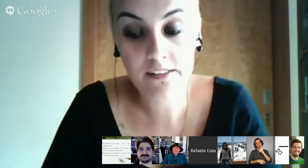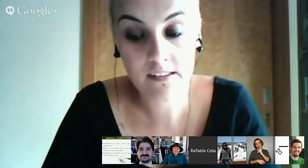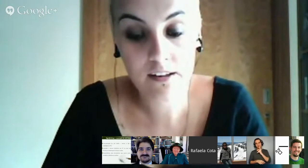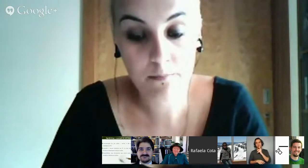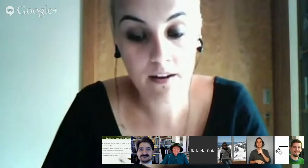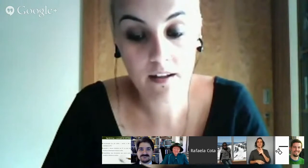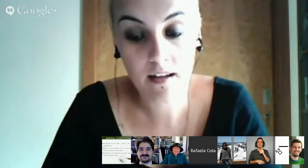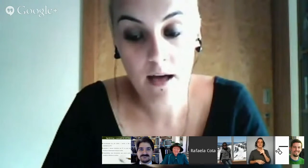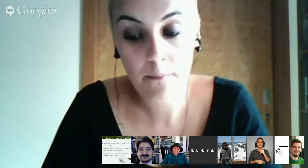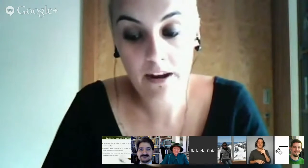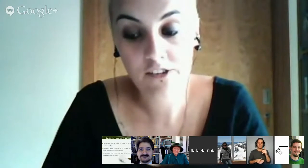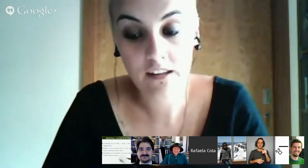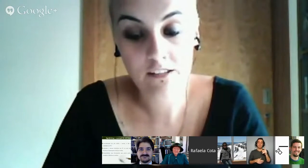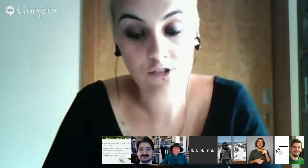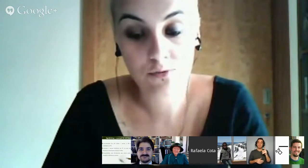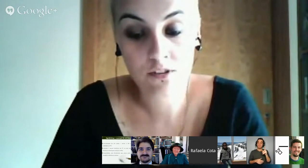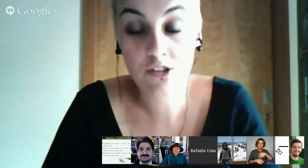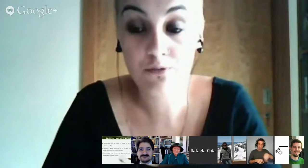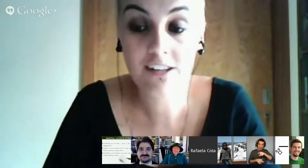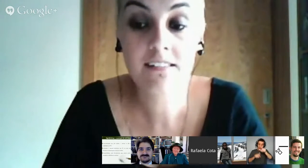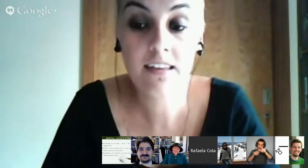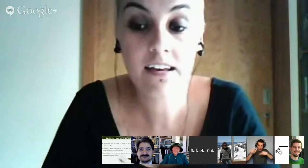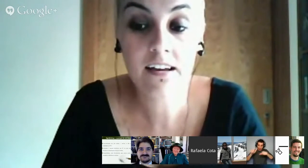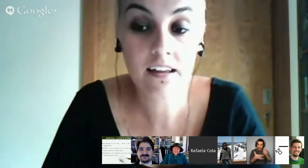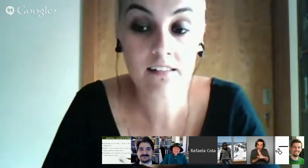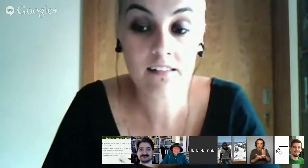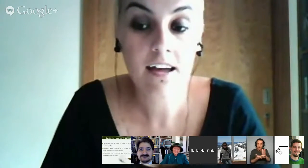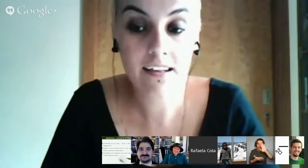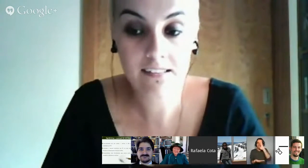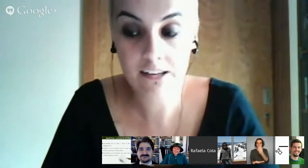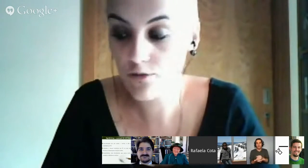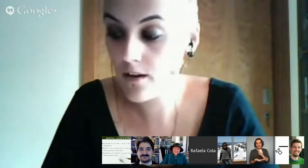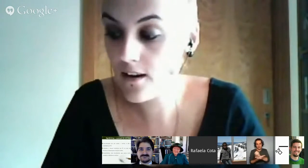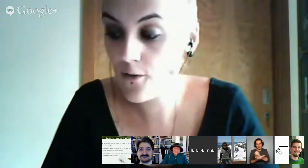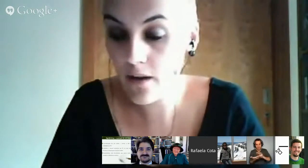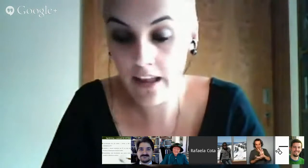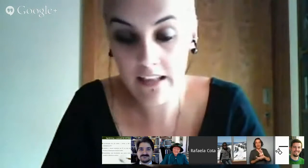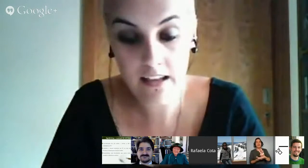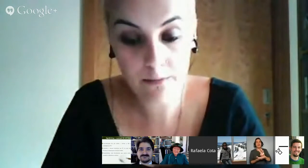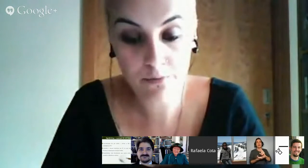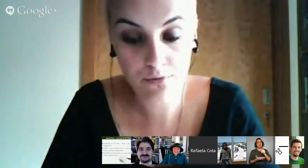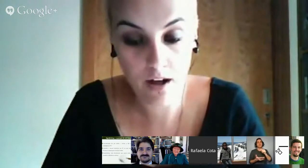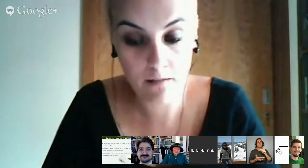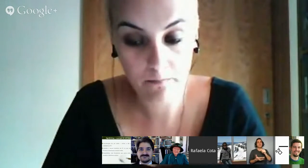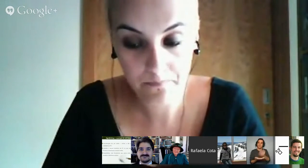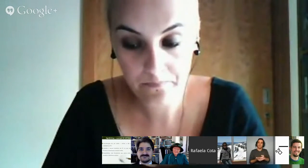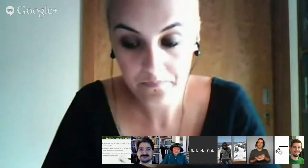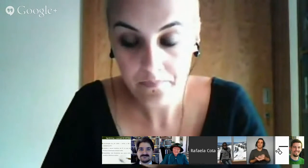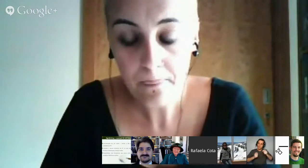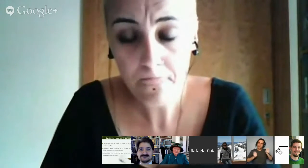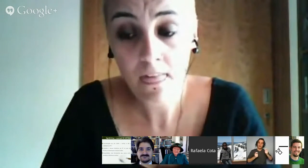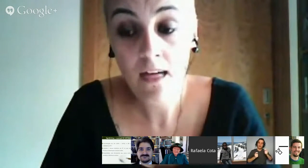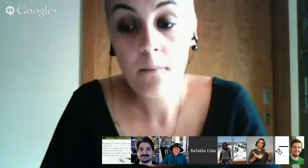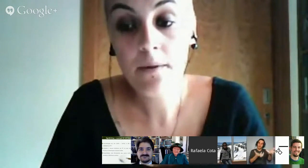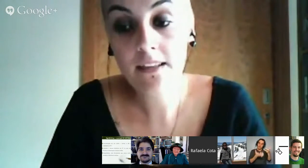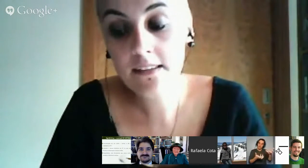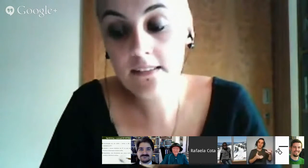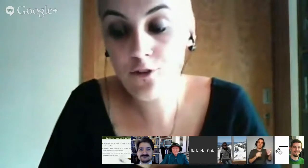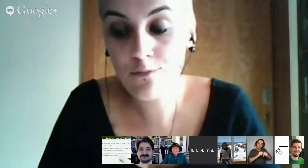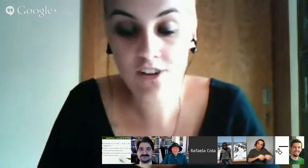trazer para as crianças surdas e, portanto, daí de querer que ele seja uma realidade em Portugal. Para além disso, e como